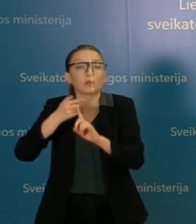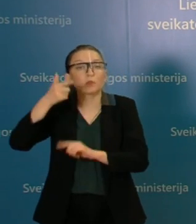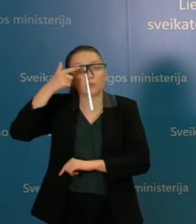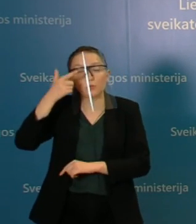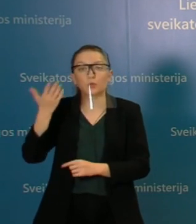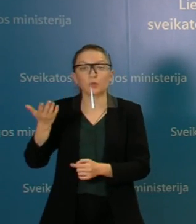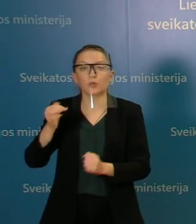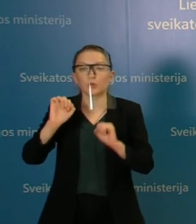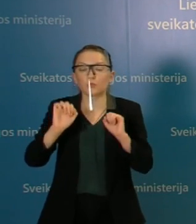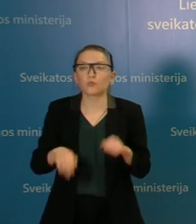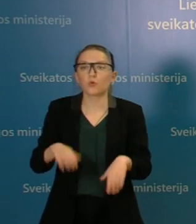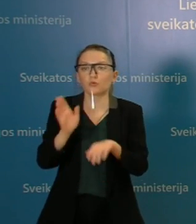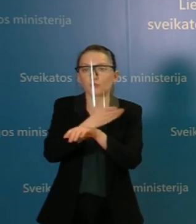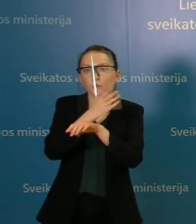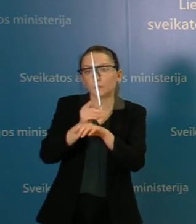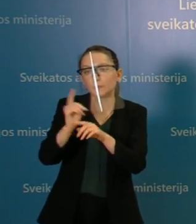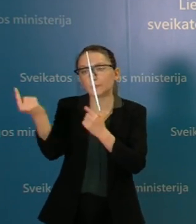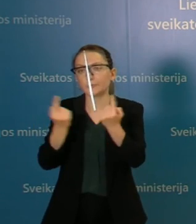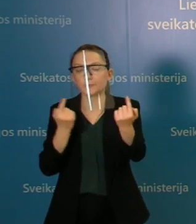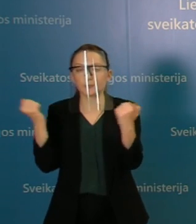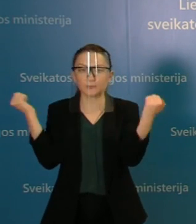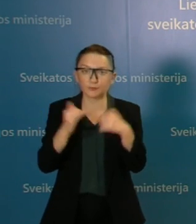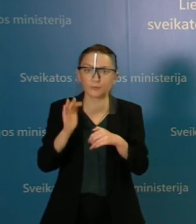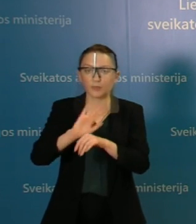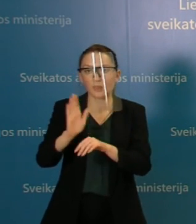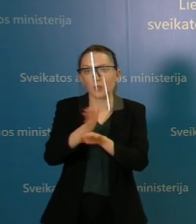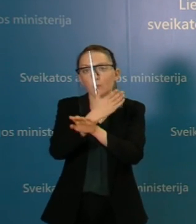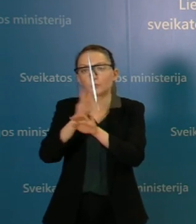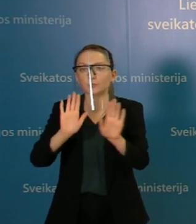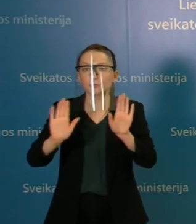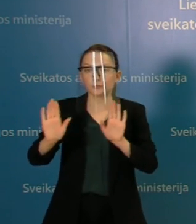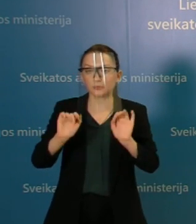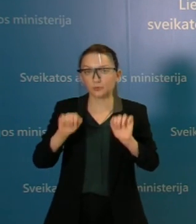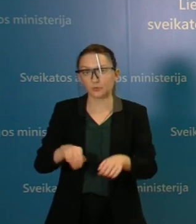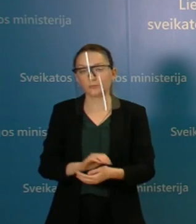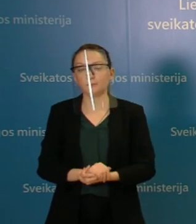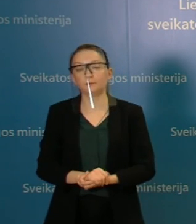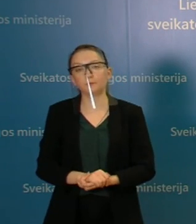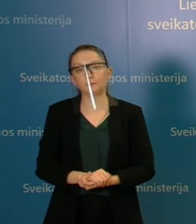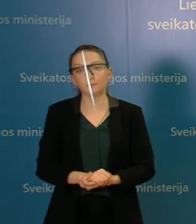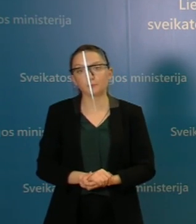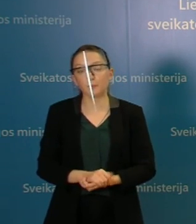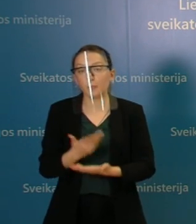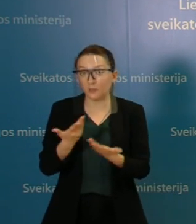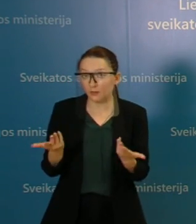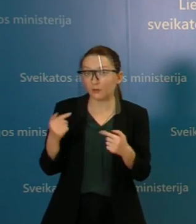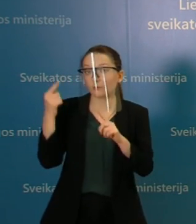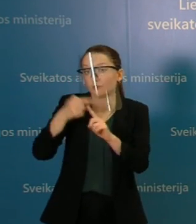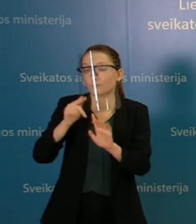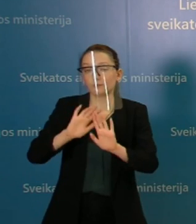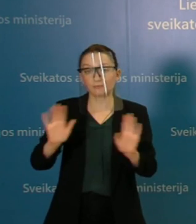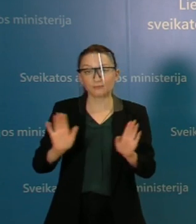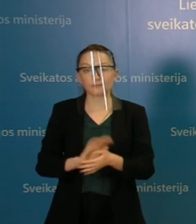kaip galima labiau sumažinti susibūrimų ir kontaktų tikimybę. Tai va toks ir tikslas.